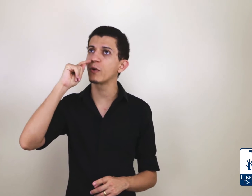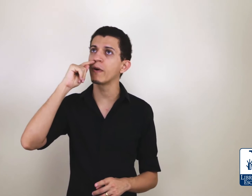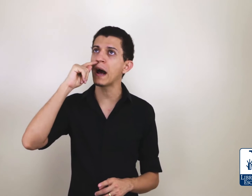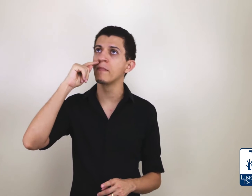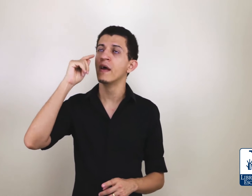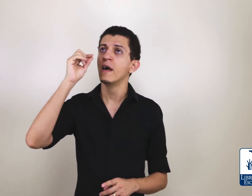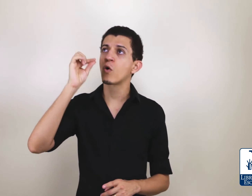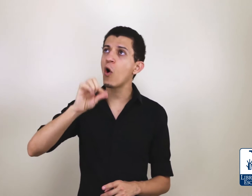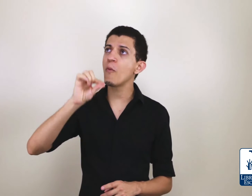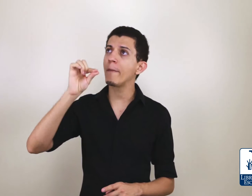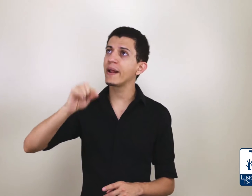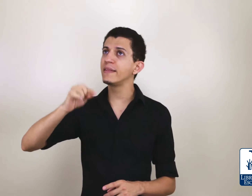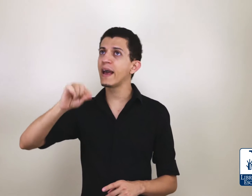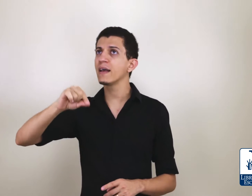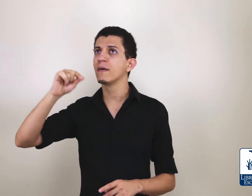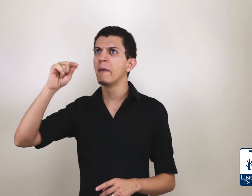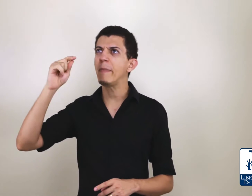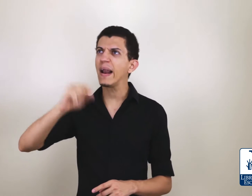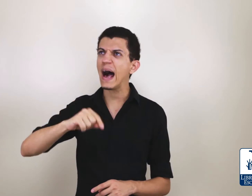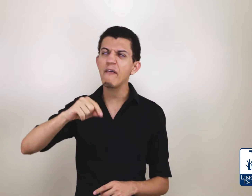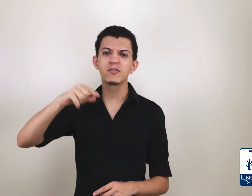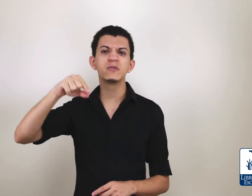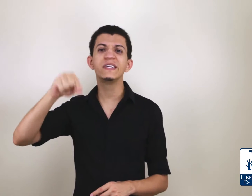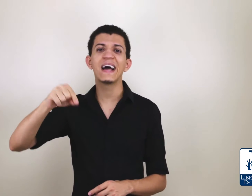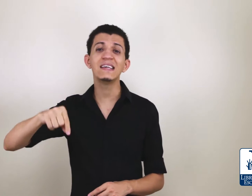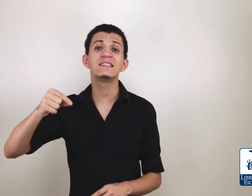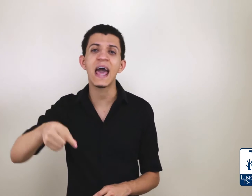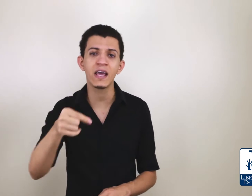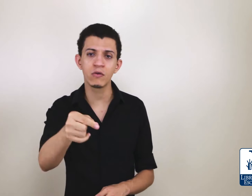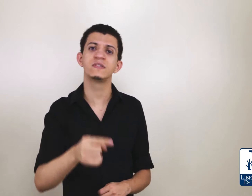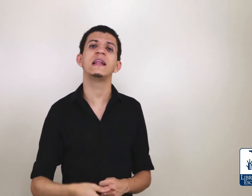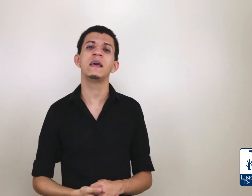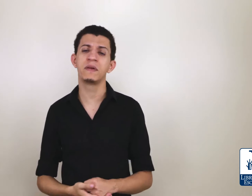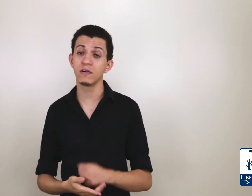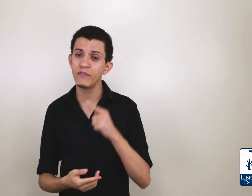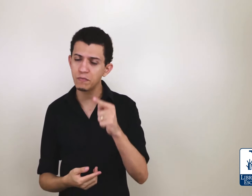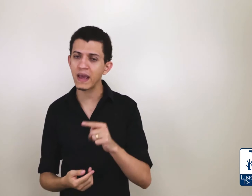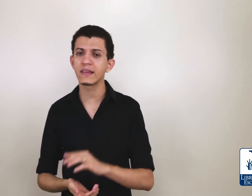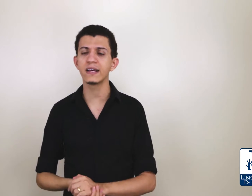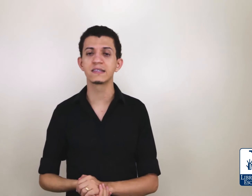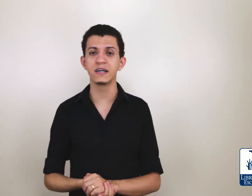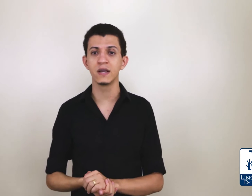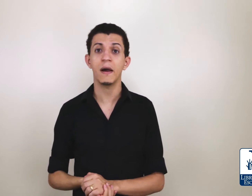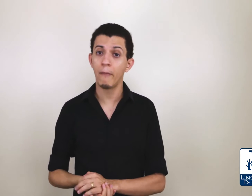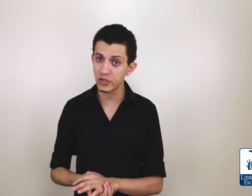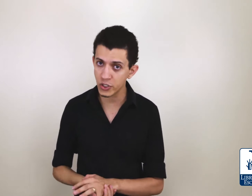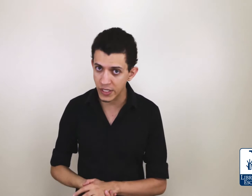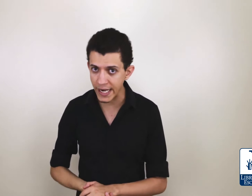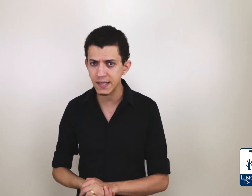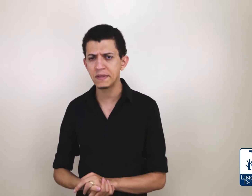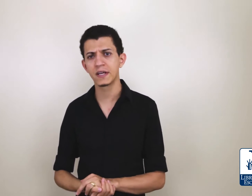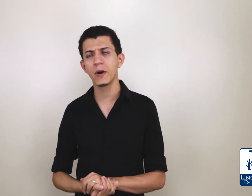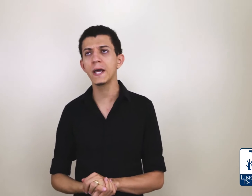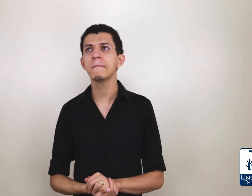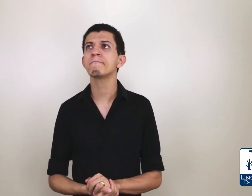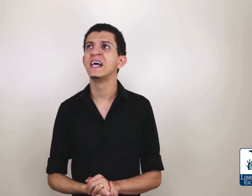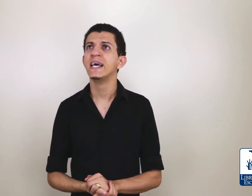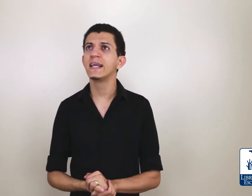procurar como aprender palavras ou sinais técnicos em Libras. É um vídeo bem interessante, pode te ajudar nessa missão aí. E